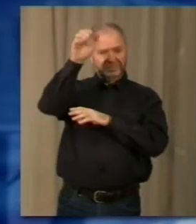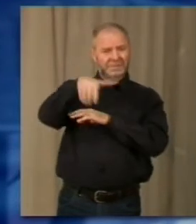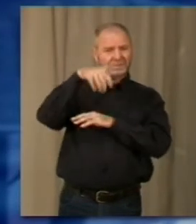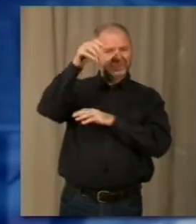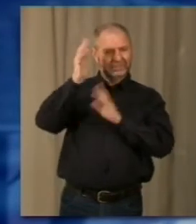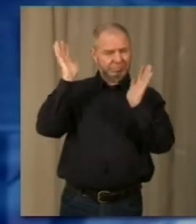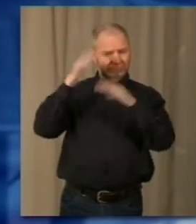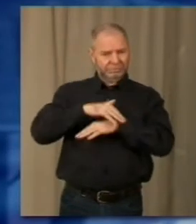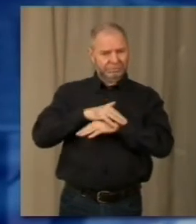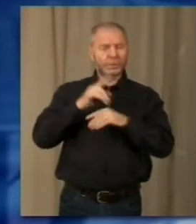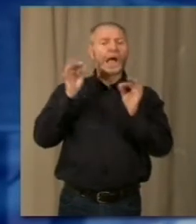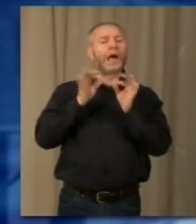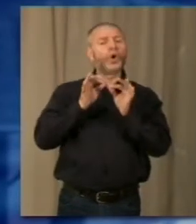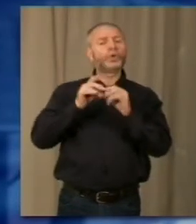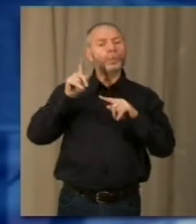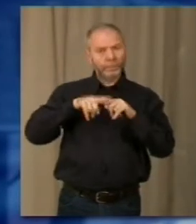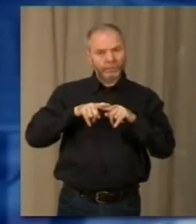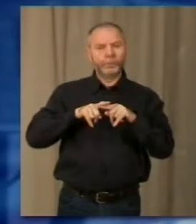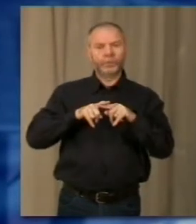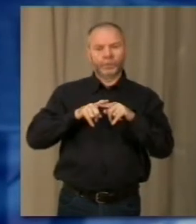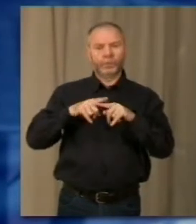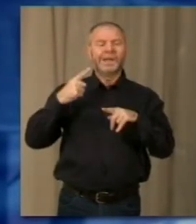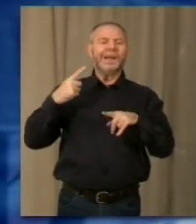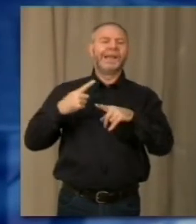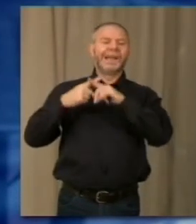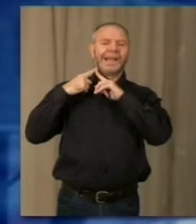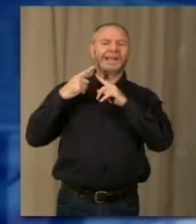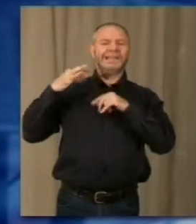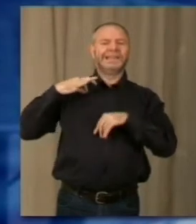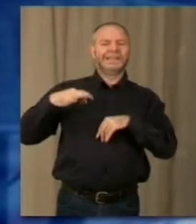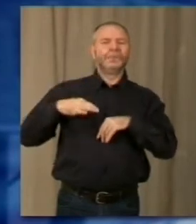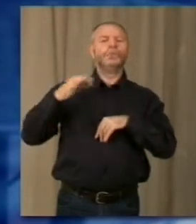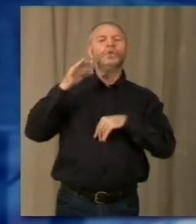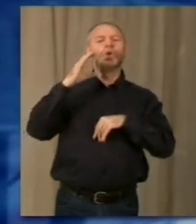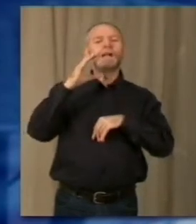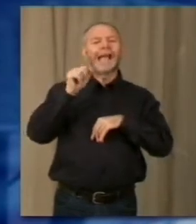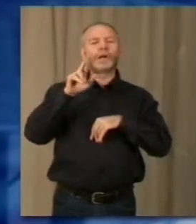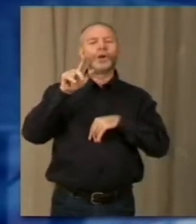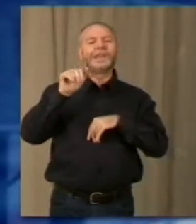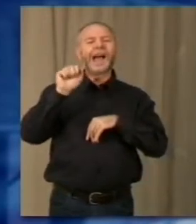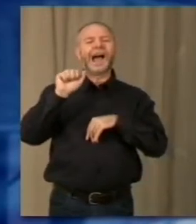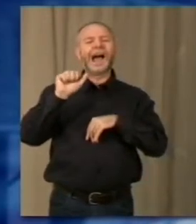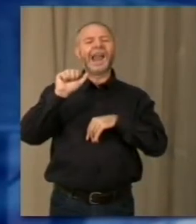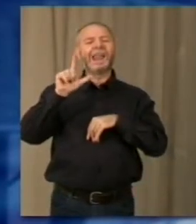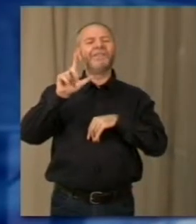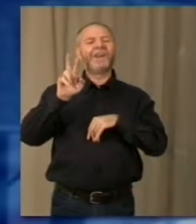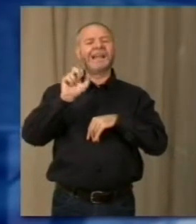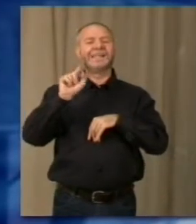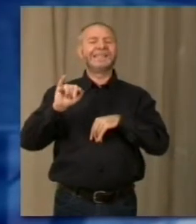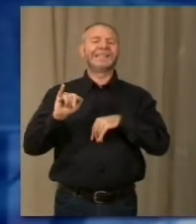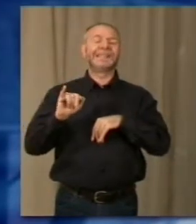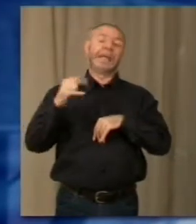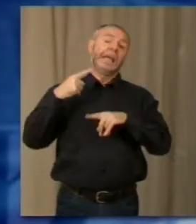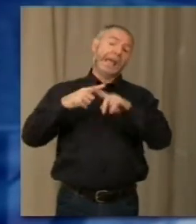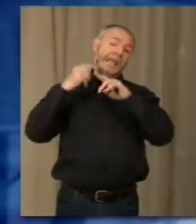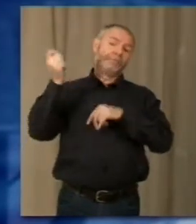del Lavoro, l'accordo prevede anche la sistemazione dell'ex Carolina Albazzi di Corso Cairoli, già sede dell'ufficio scolastico provinciale, con